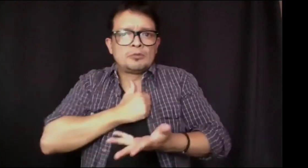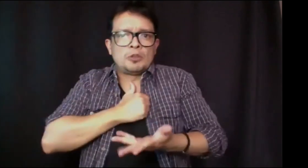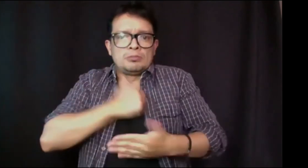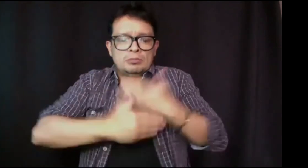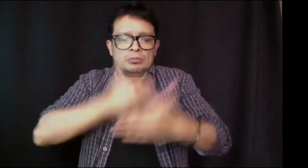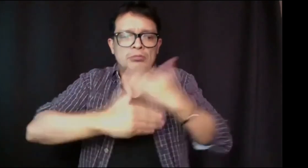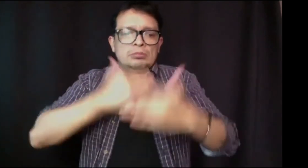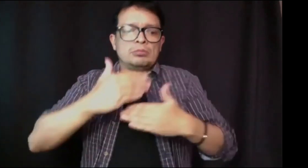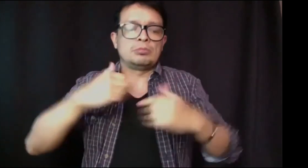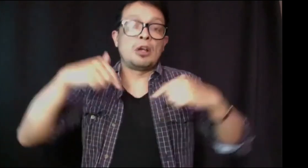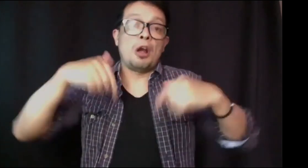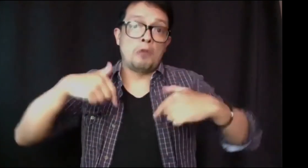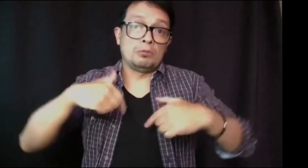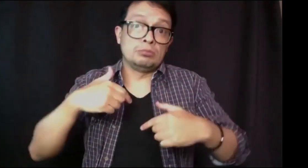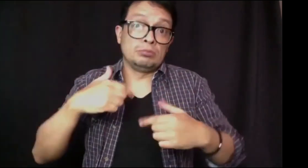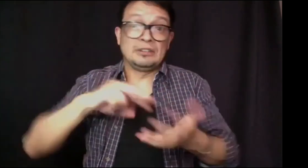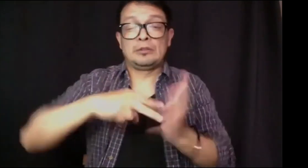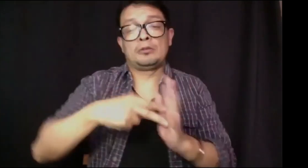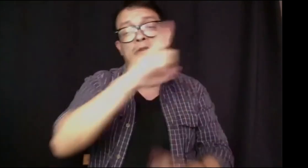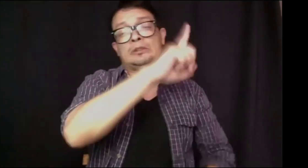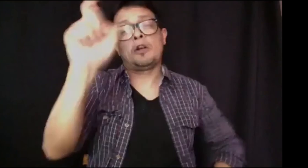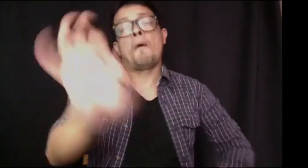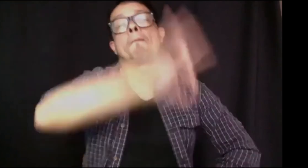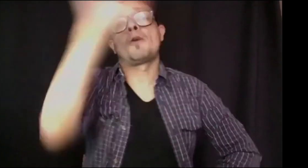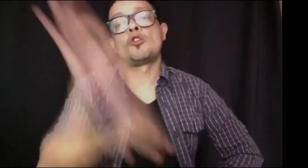en fin, muchas cosas que yo mismo empecé a necesitar como persona.